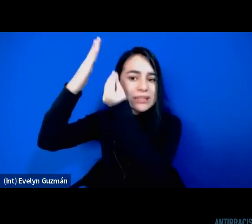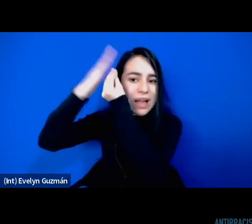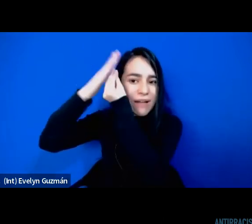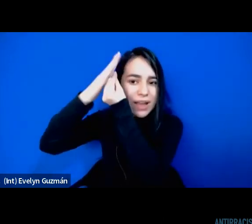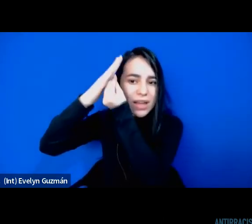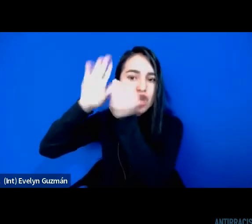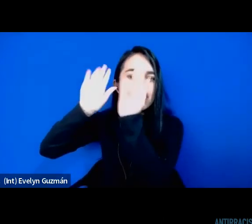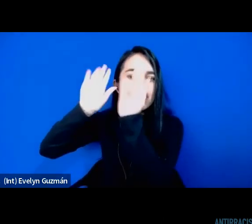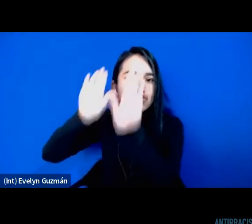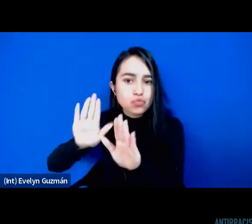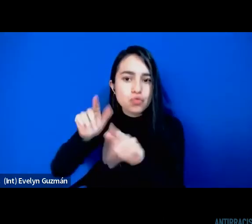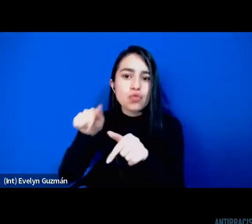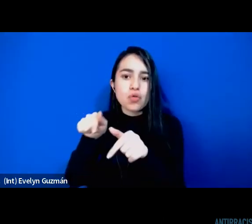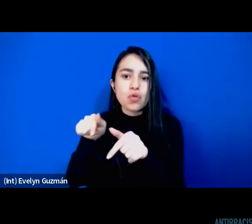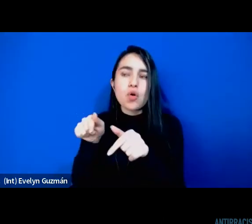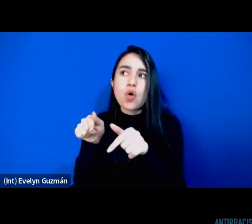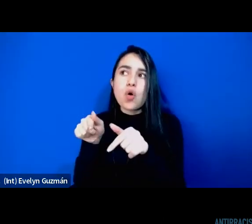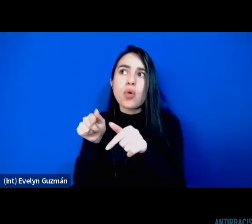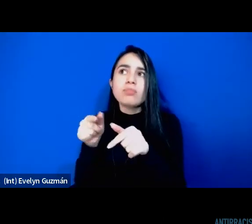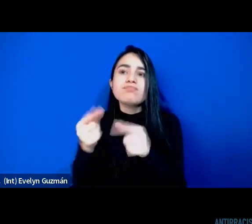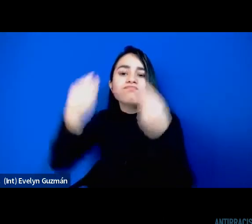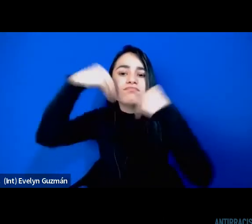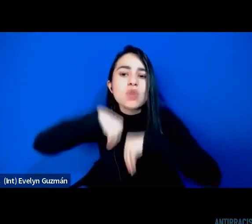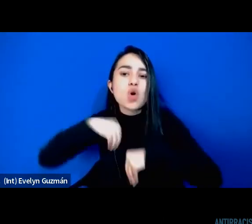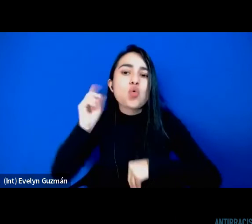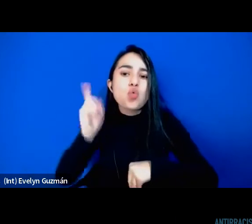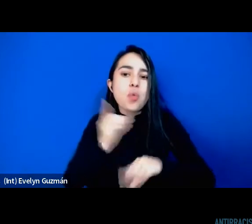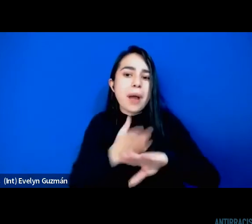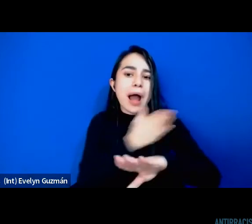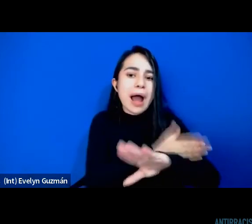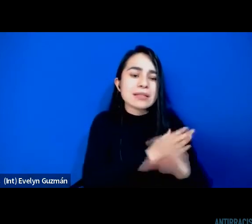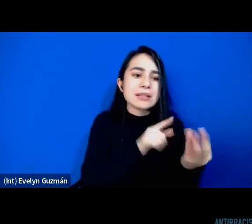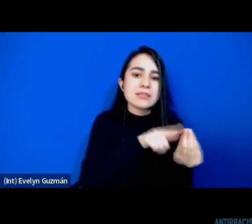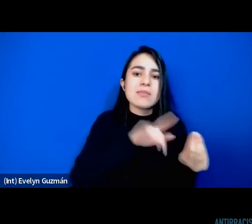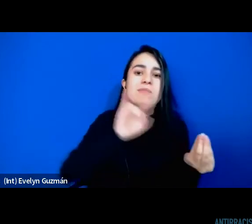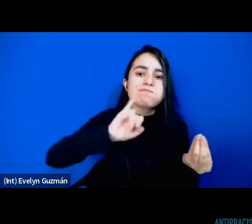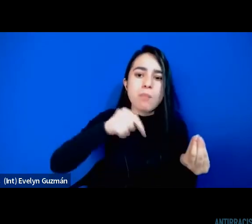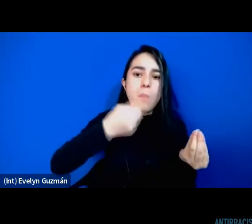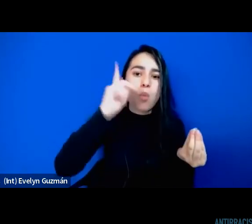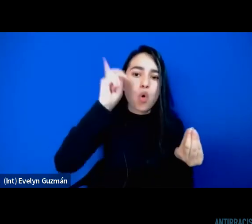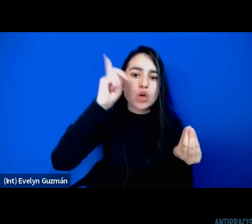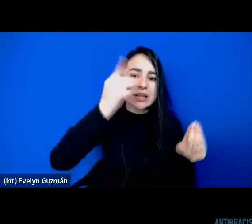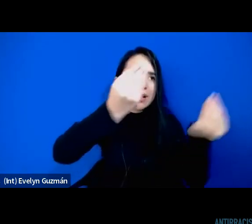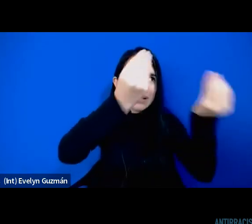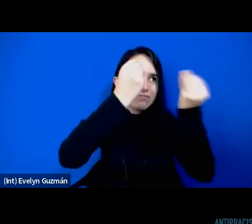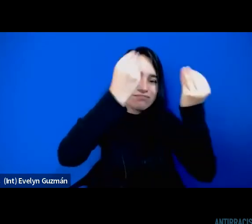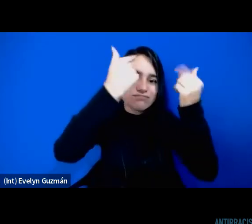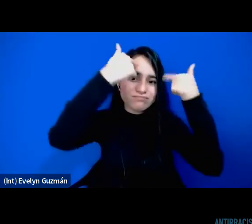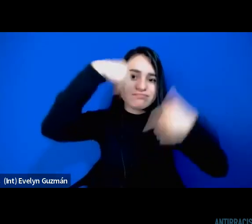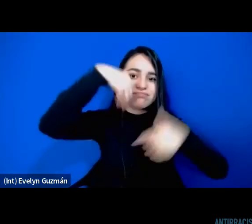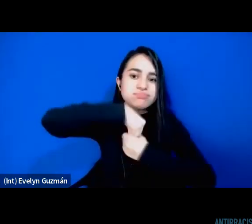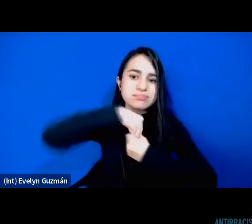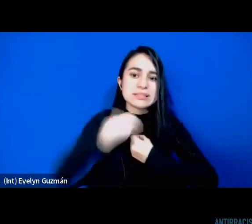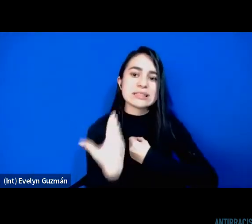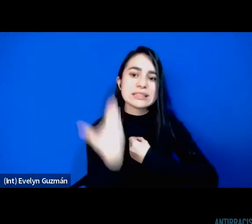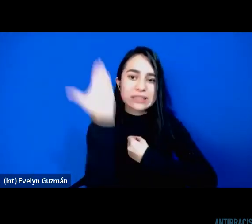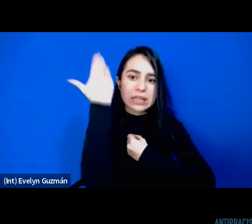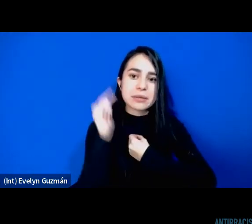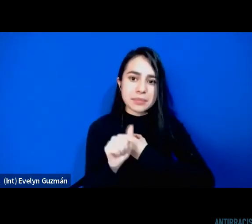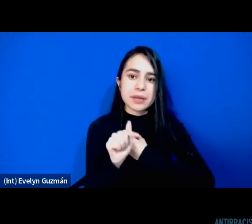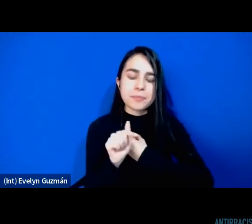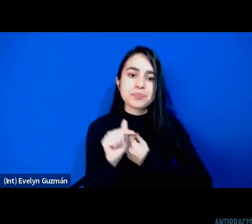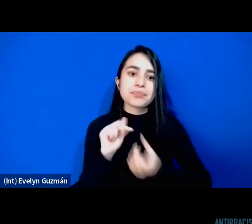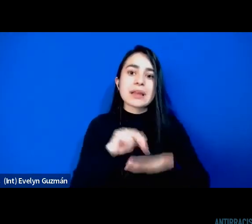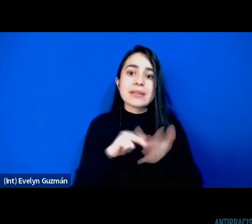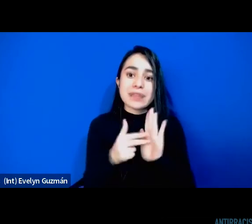la cualificación política. Es decir, también como no revelando toda la cualificación que